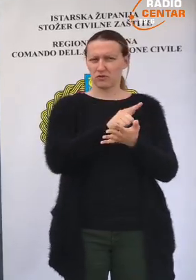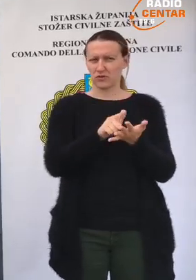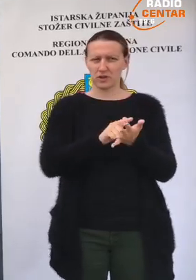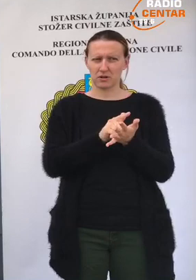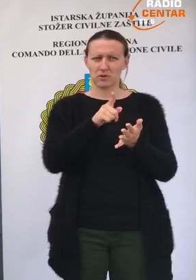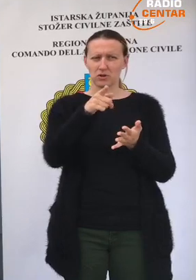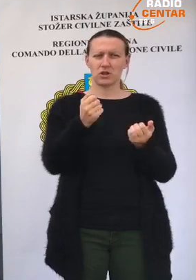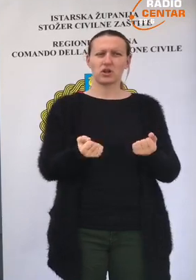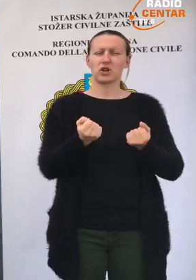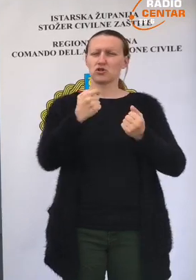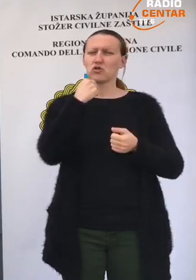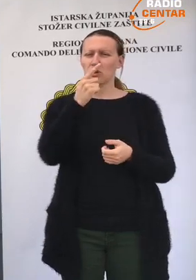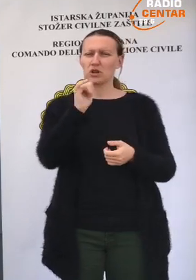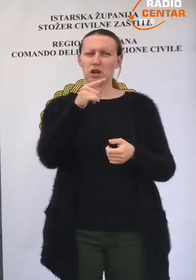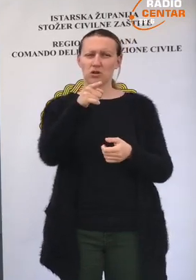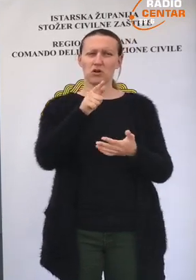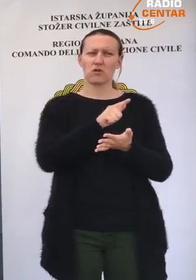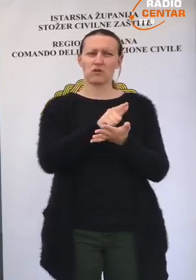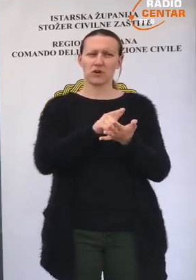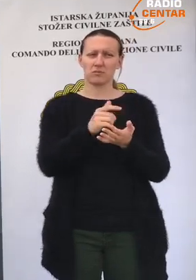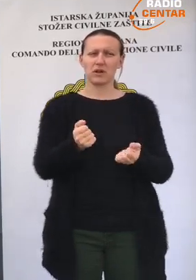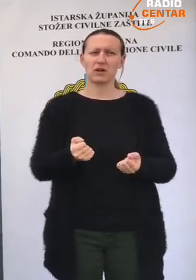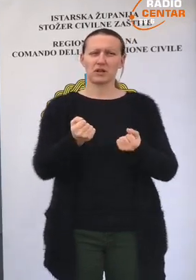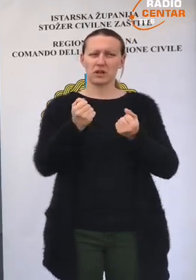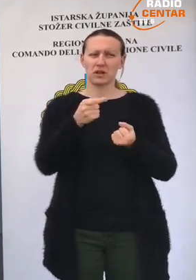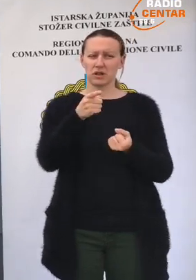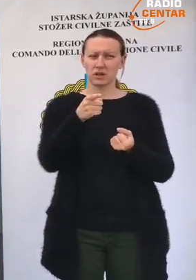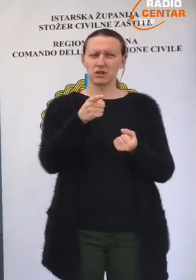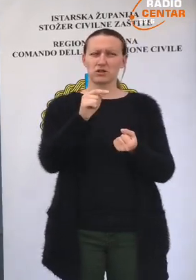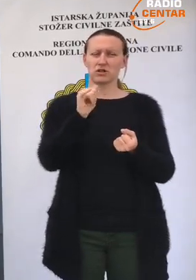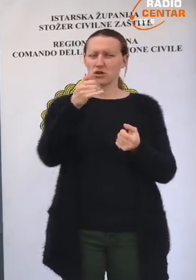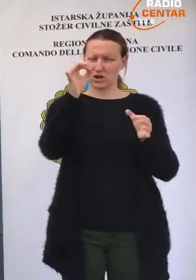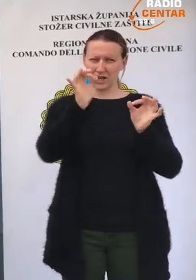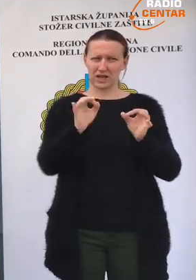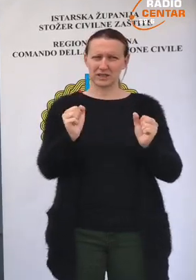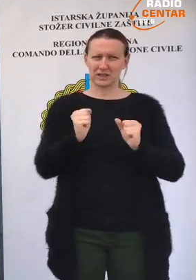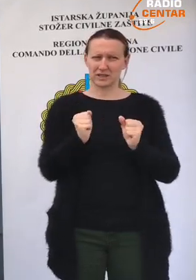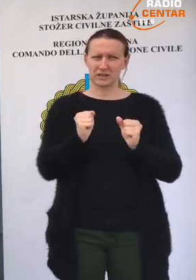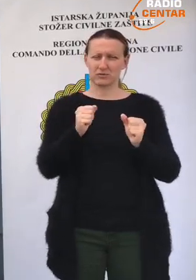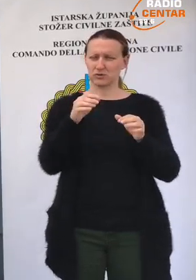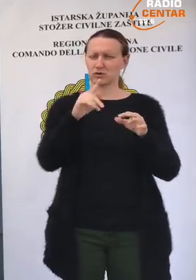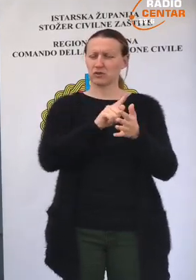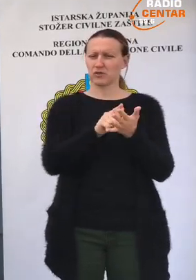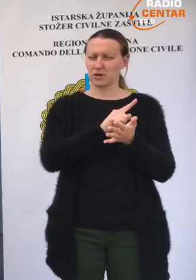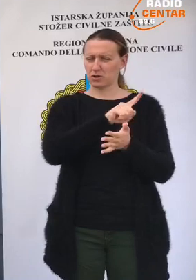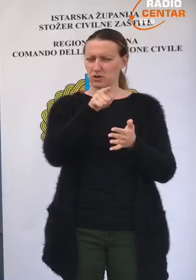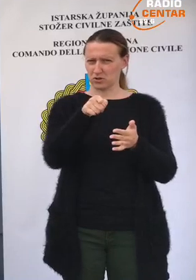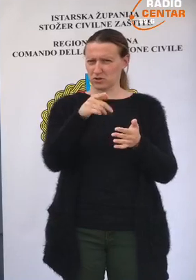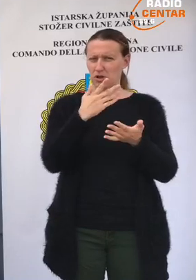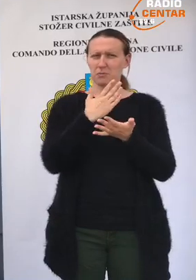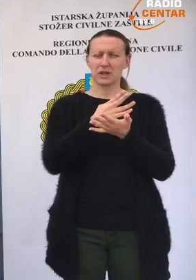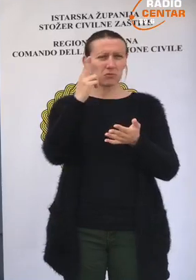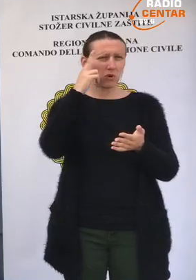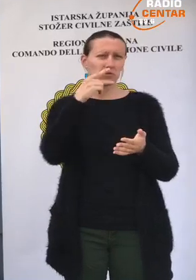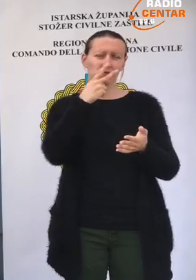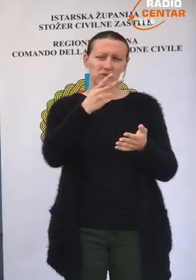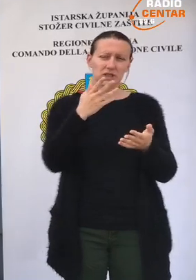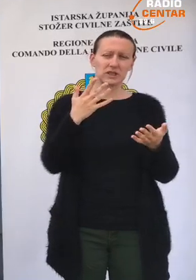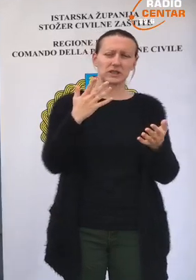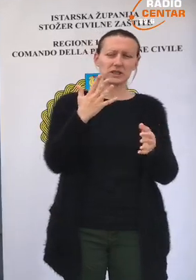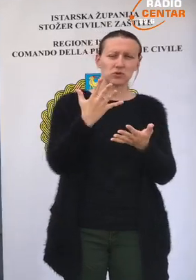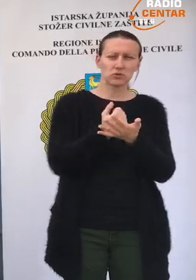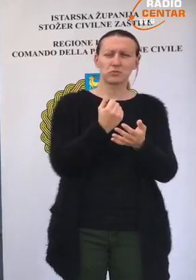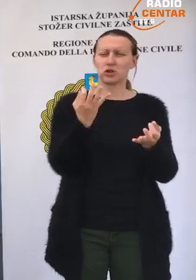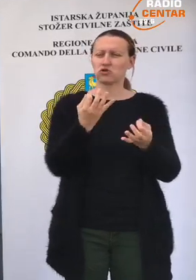periodu. To je sad teško reći. Da li će u tom periodu sezonstva i jesensko-zimskog perioda do onda biti poznata ili u